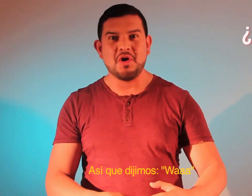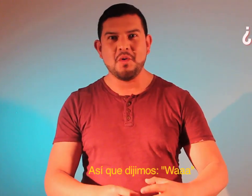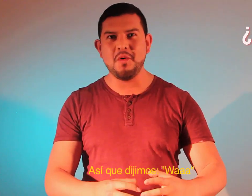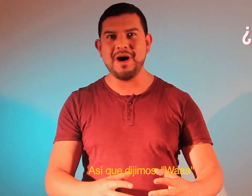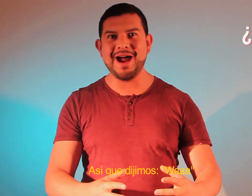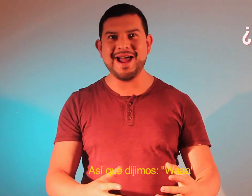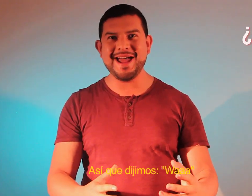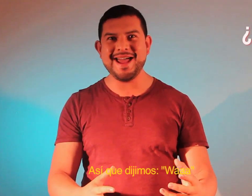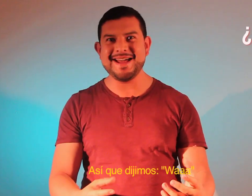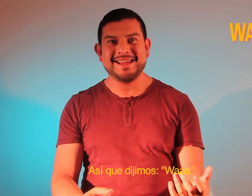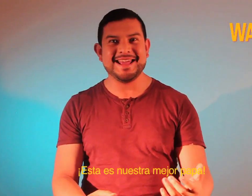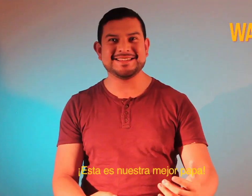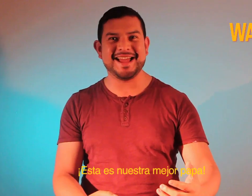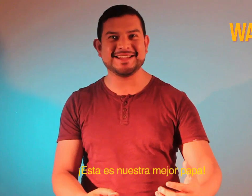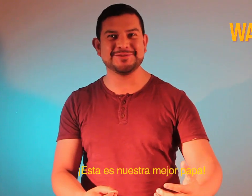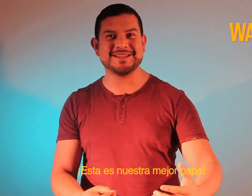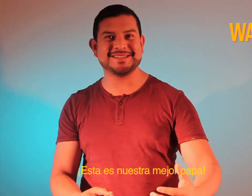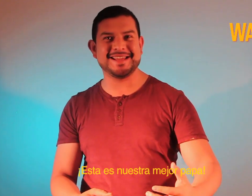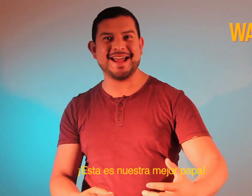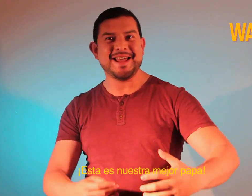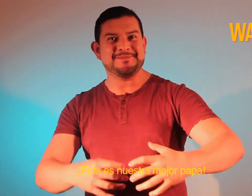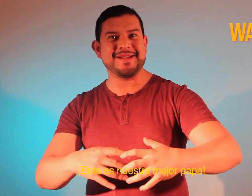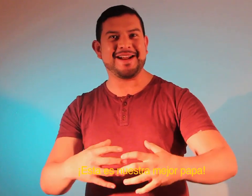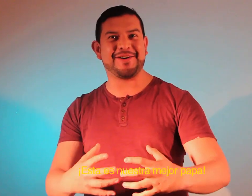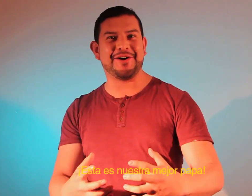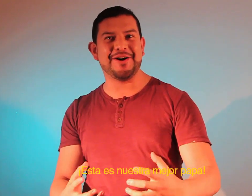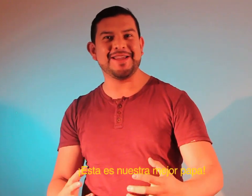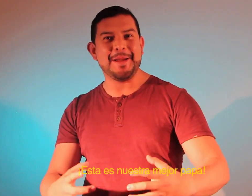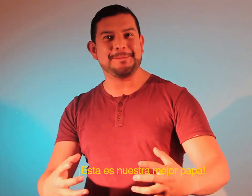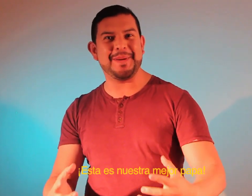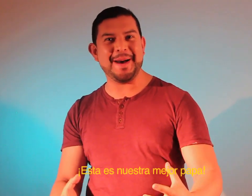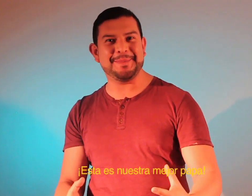¡guau! ¡Esta es nuestra mejor papa!